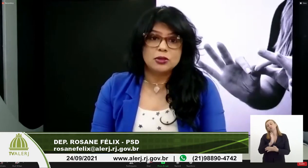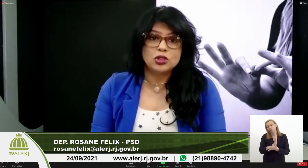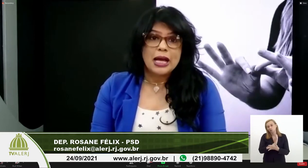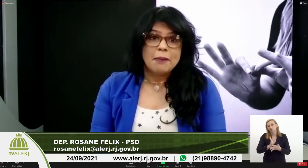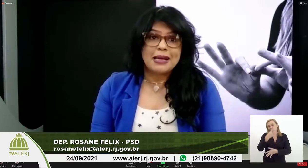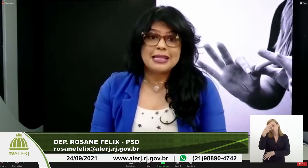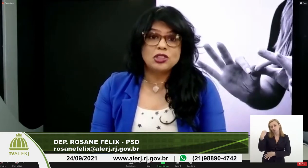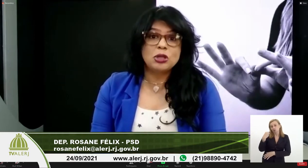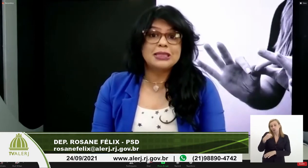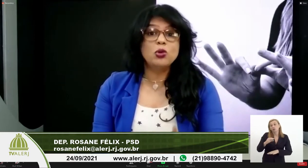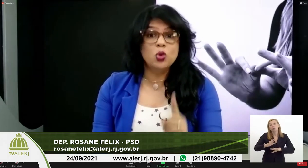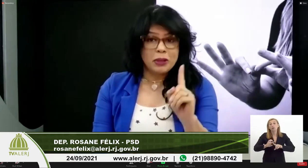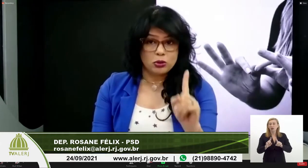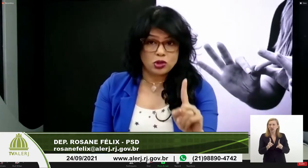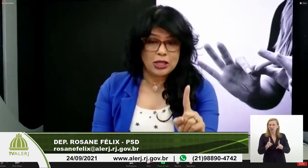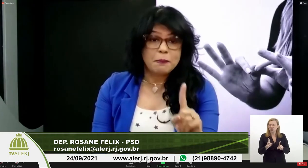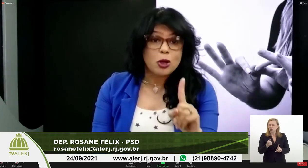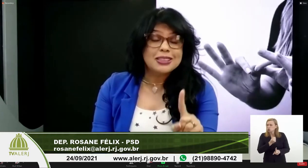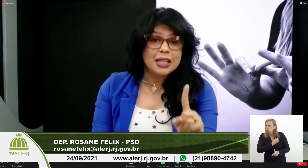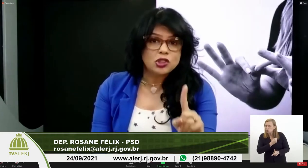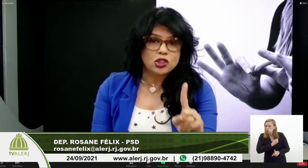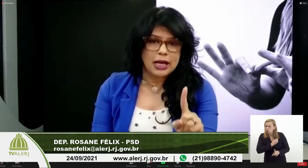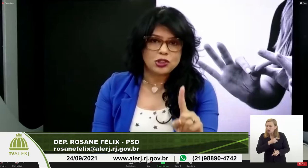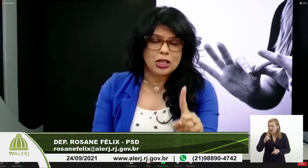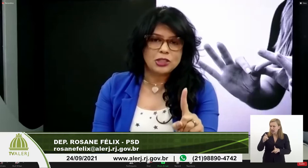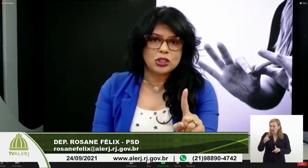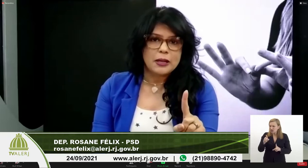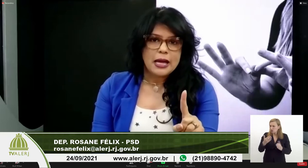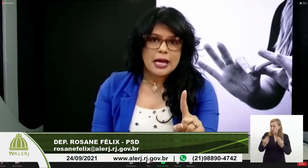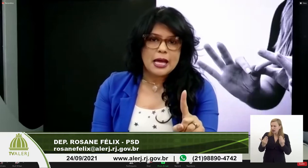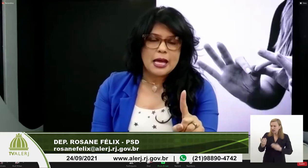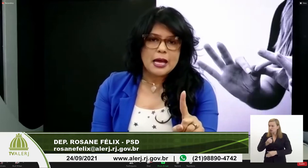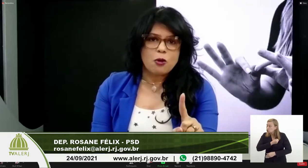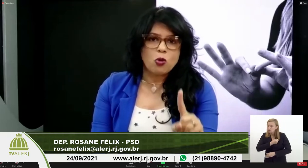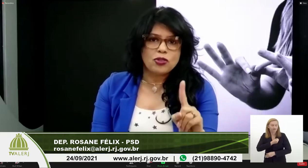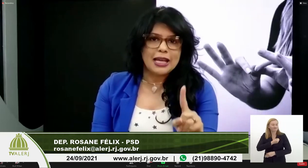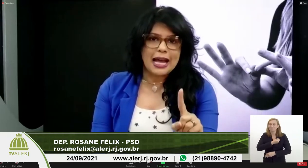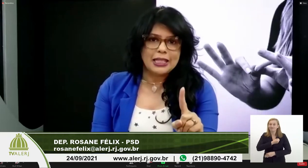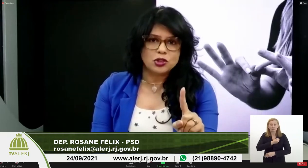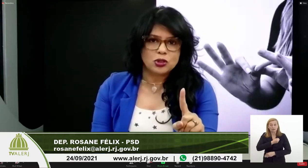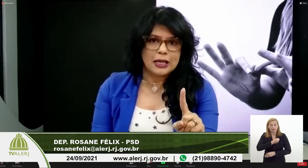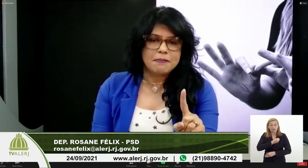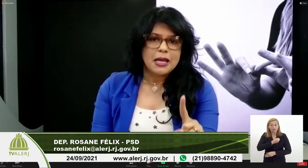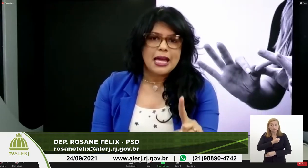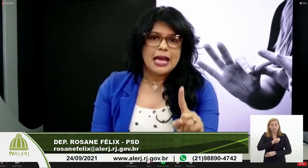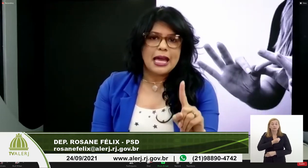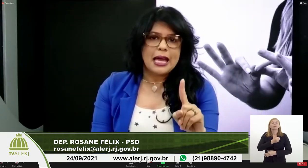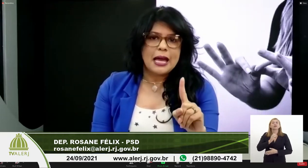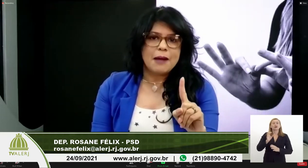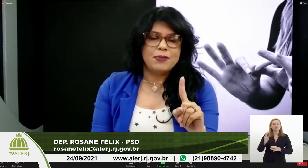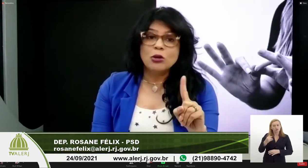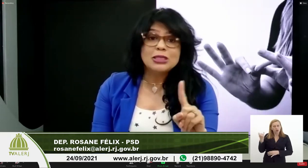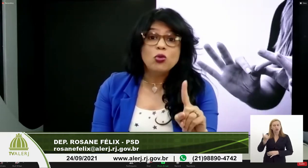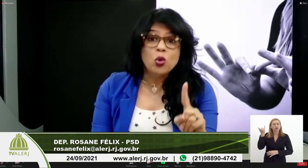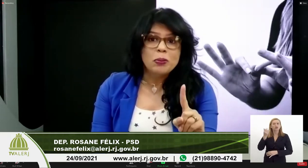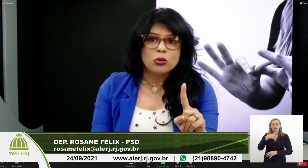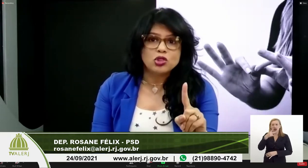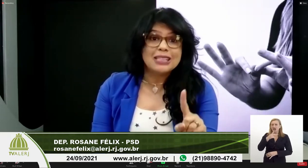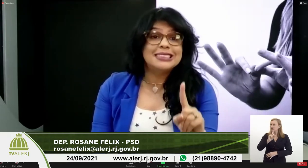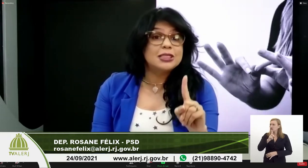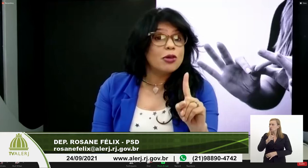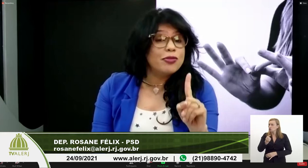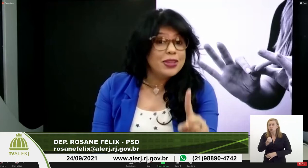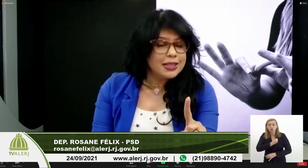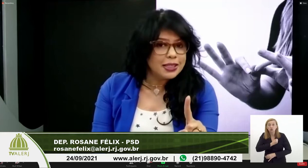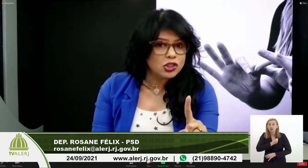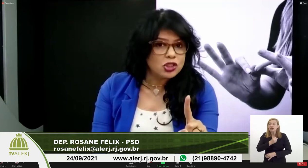esquecidos, mas eles não são números, é importante a gente considerar isso, né? Não são números,